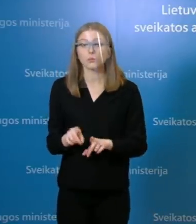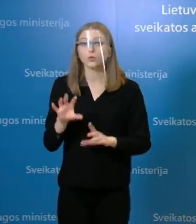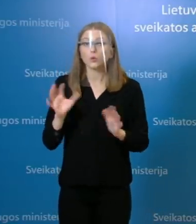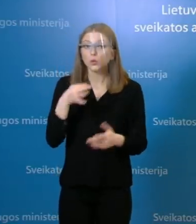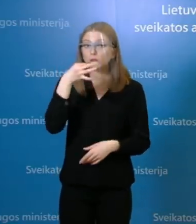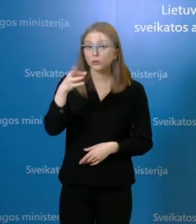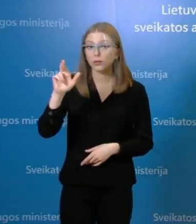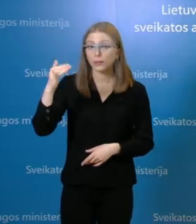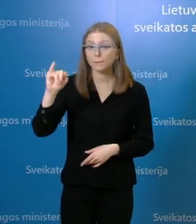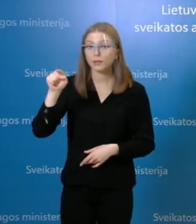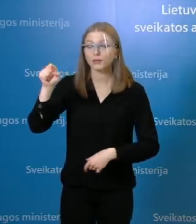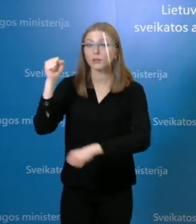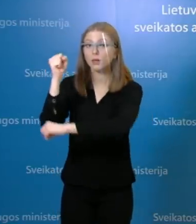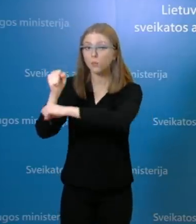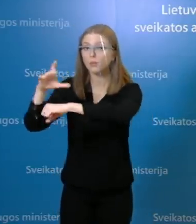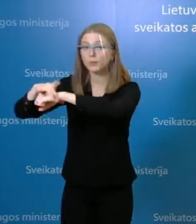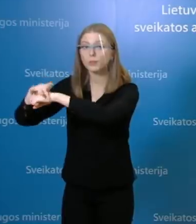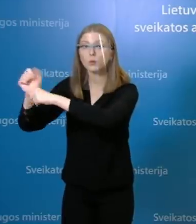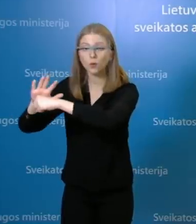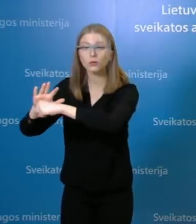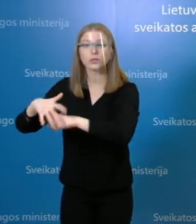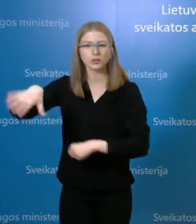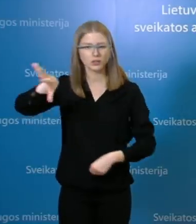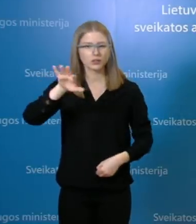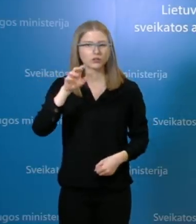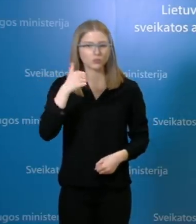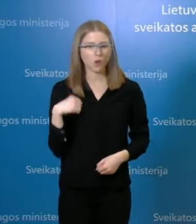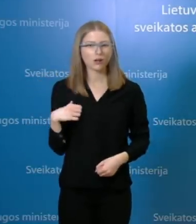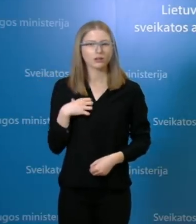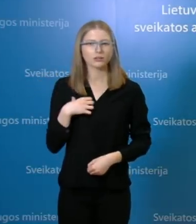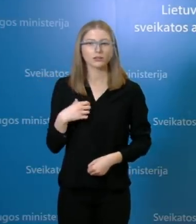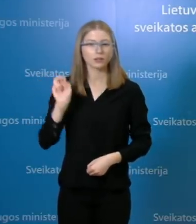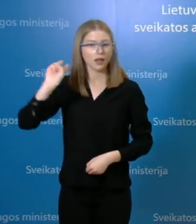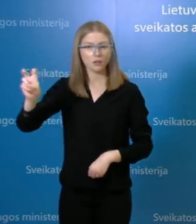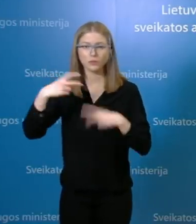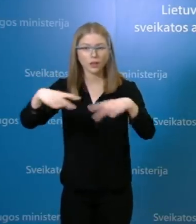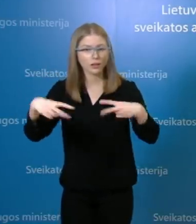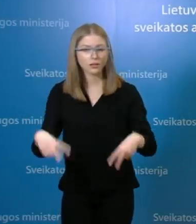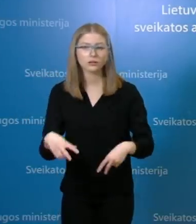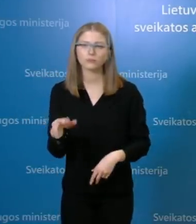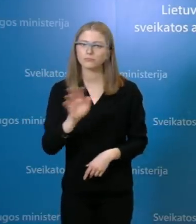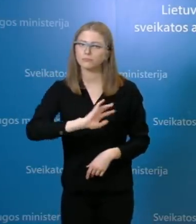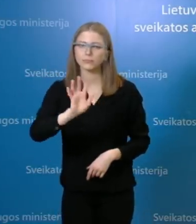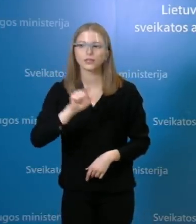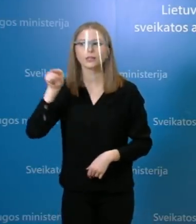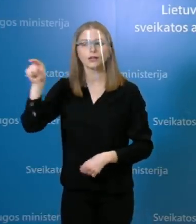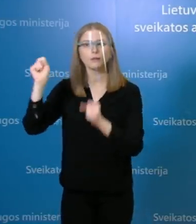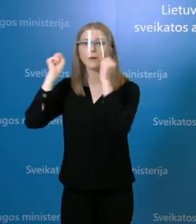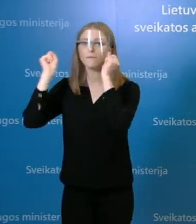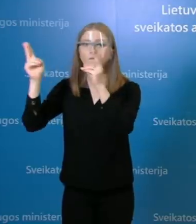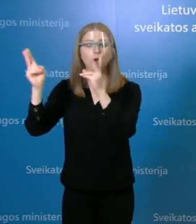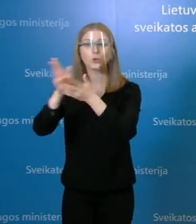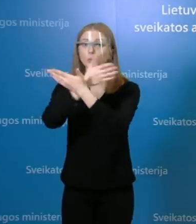rimi, parduotuvę maksimą, vis dėl to tikrai ir to sąlyčio su klientais pavojingų laikotarpių